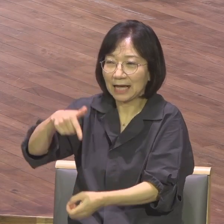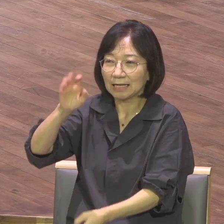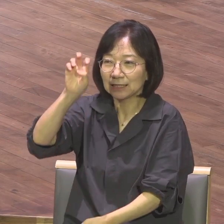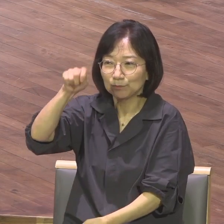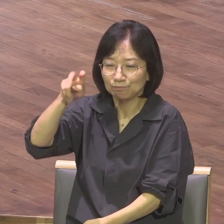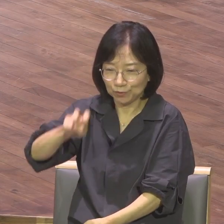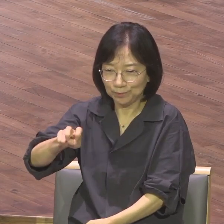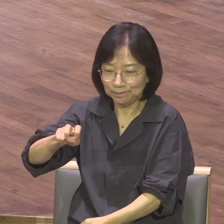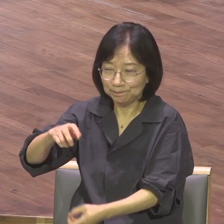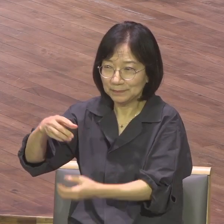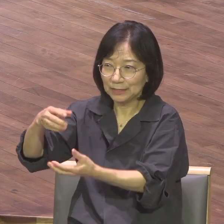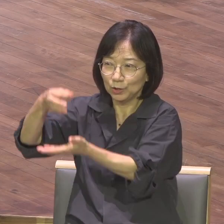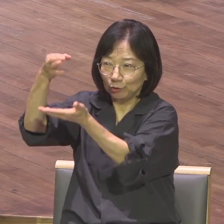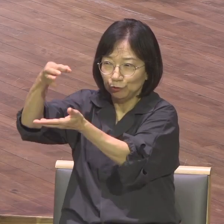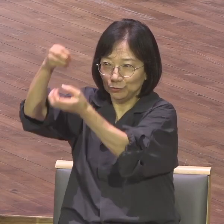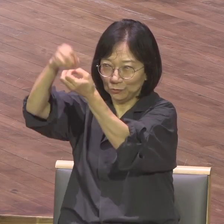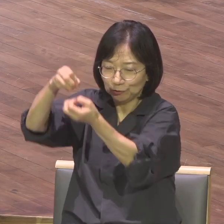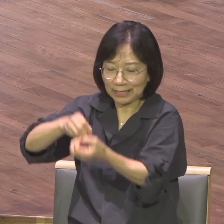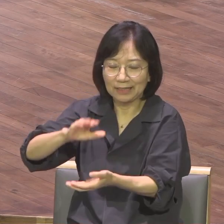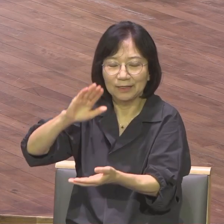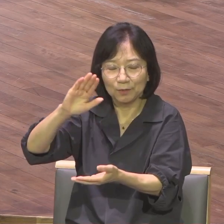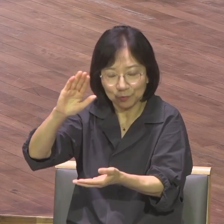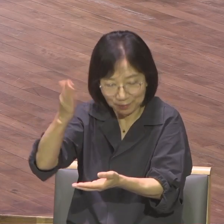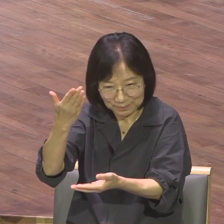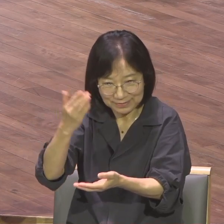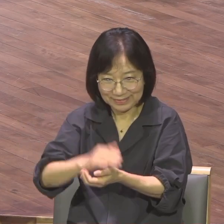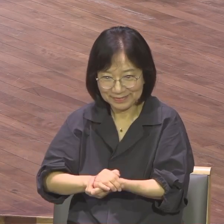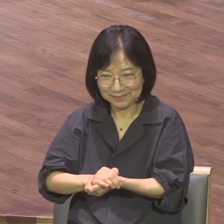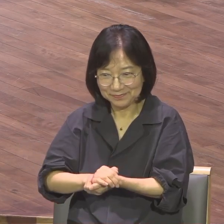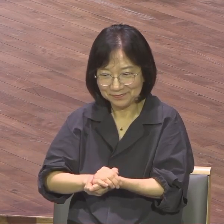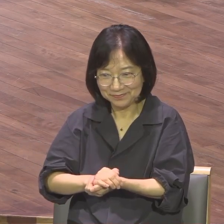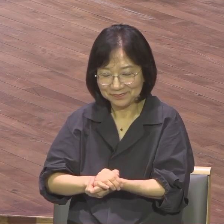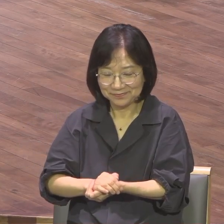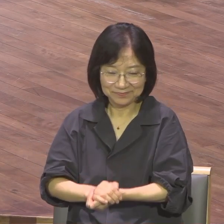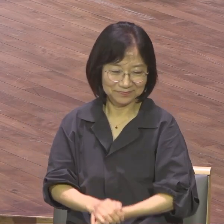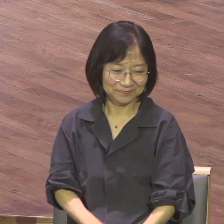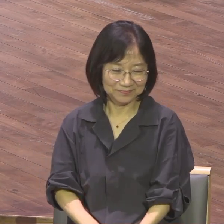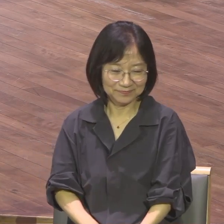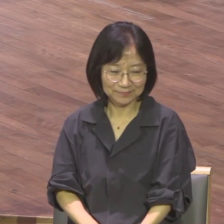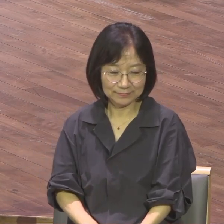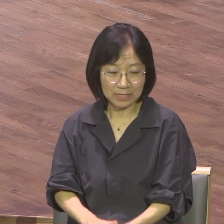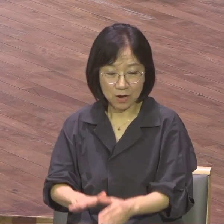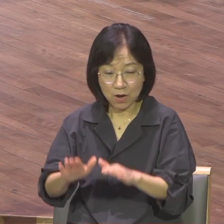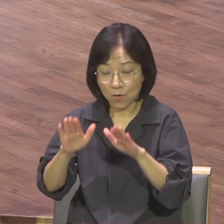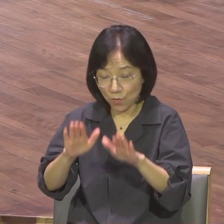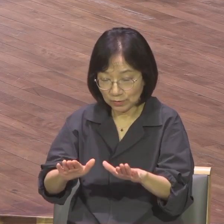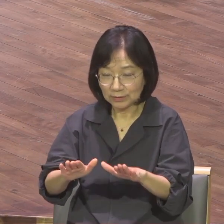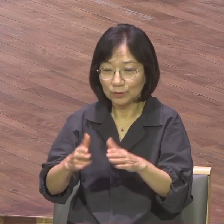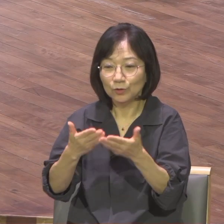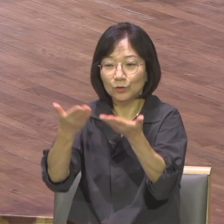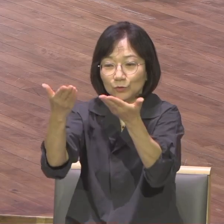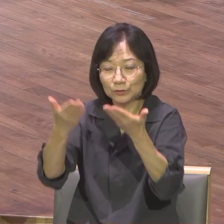가족들이 되시기를 주님의 이름으로 축복을 드립니다 이제 우리 다 함께 기도하겠습니다 우리 말씀 붙잡고 함께 기도하겠습니다